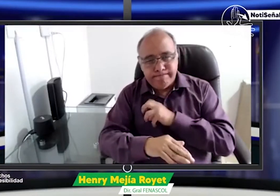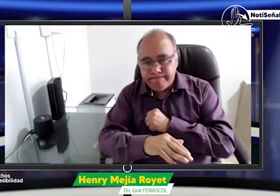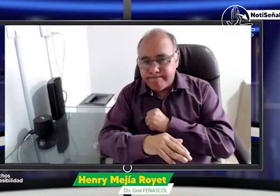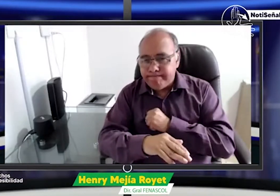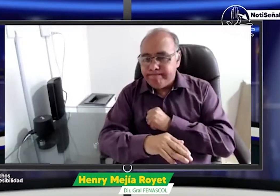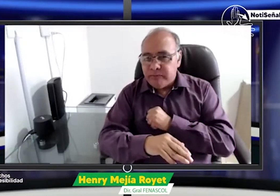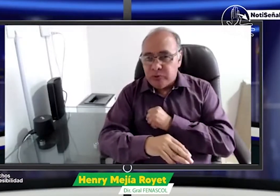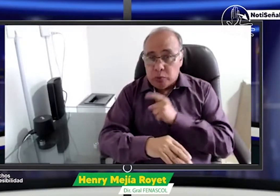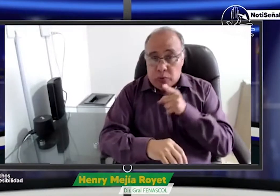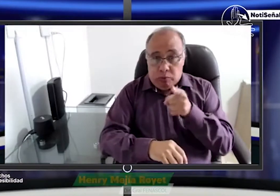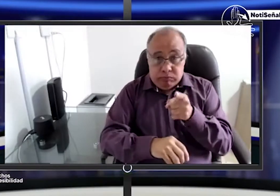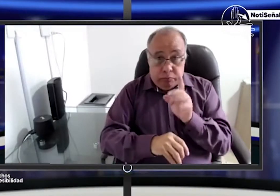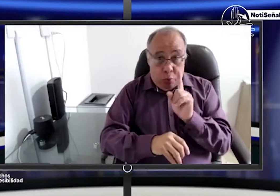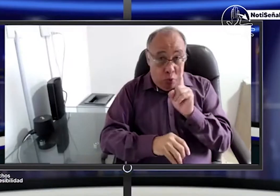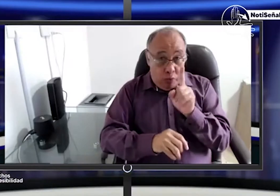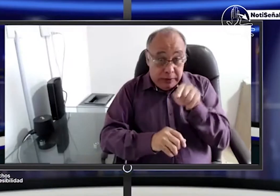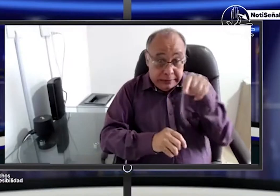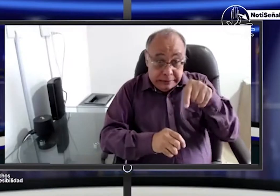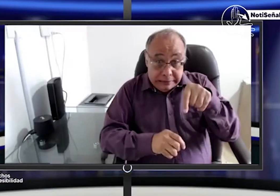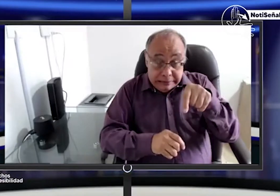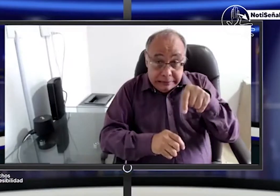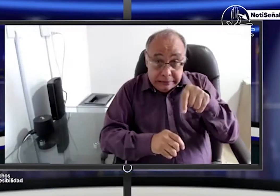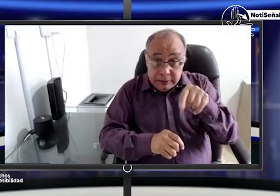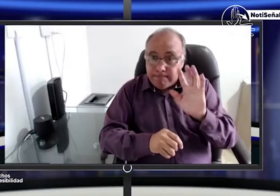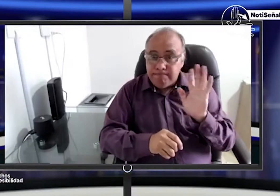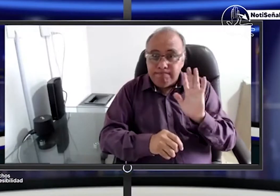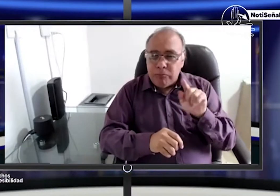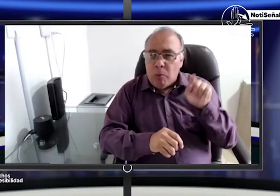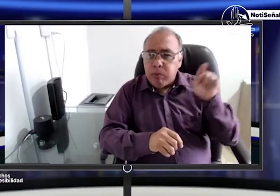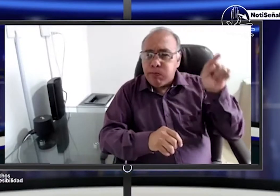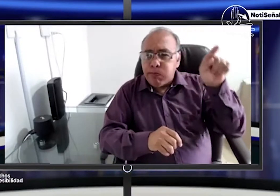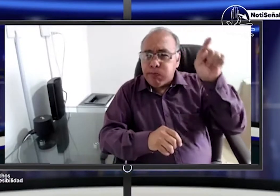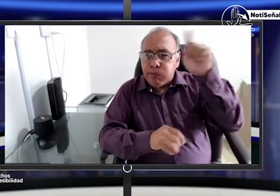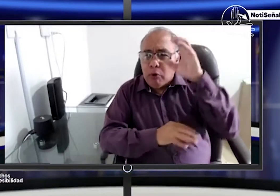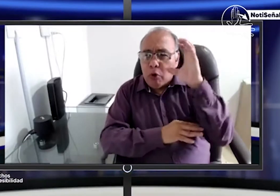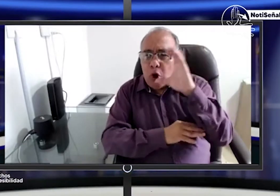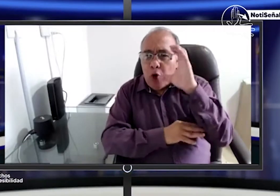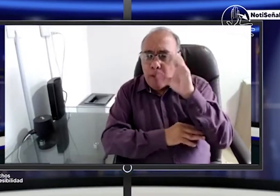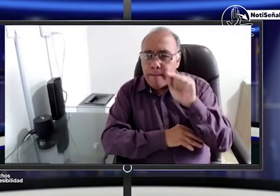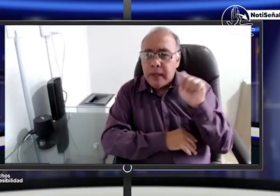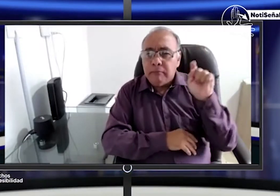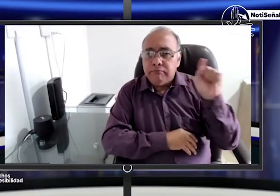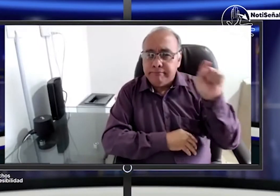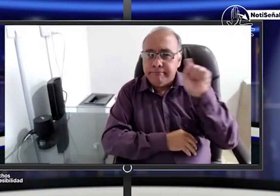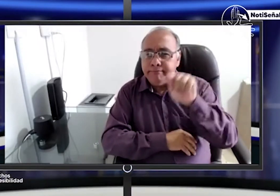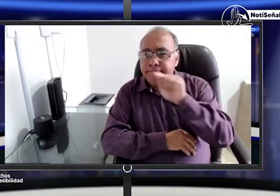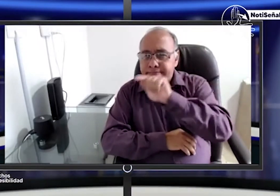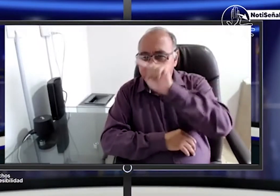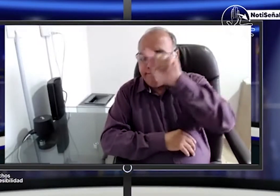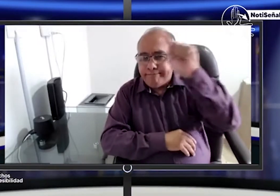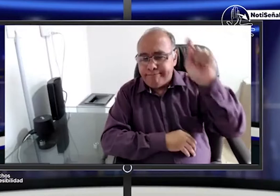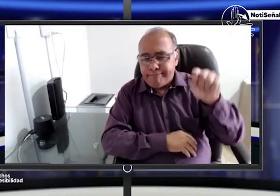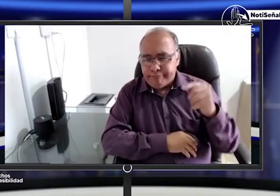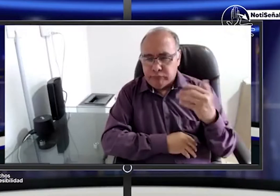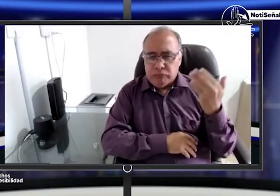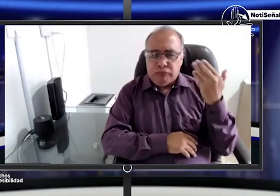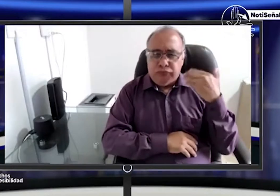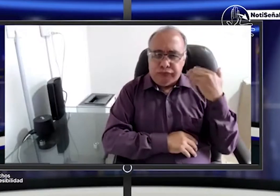en dos municipios del Cesar una situación que nos tiene sumamente tristes y que creemos que no es no